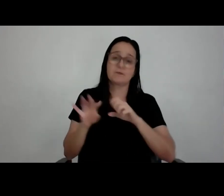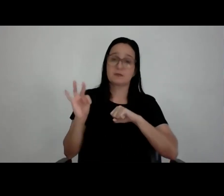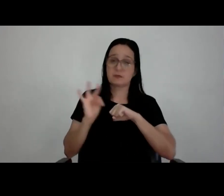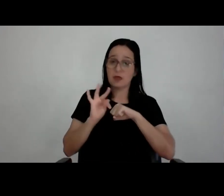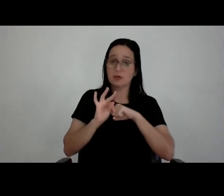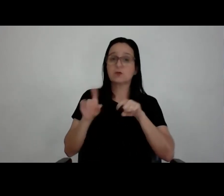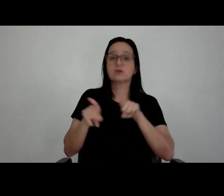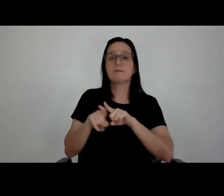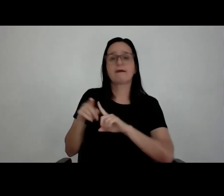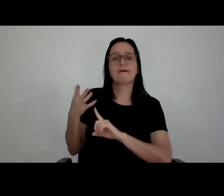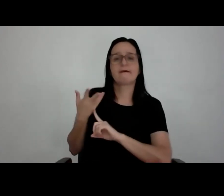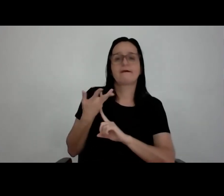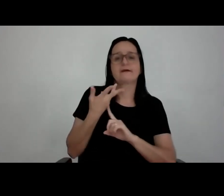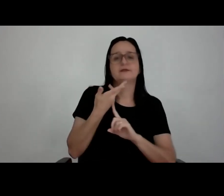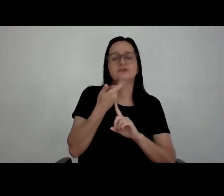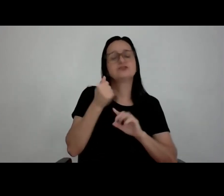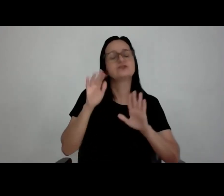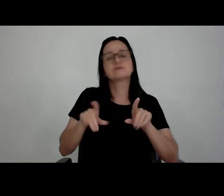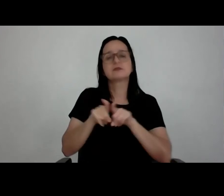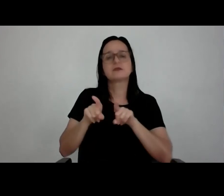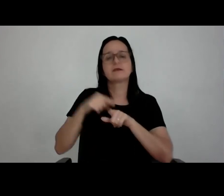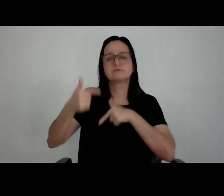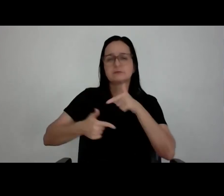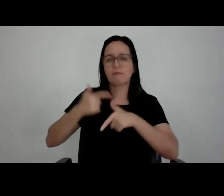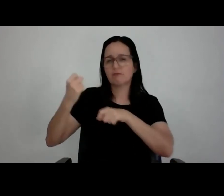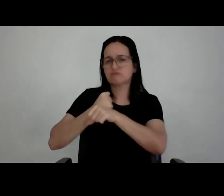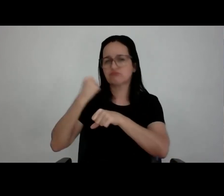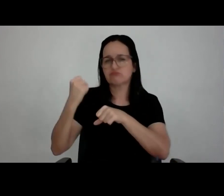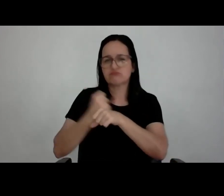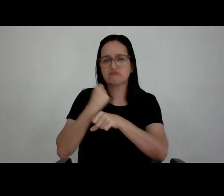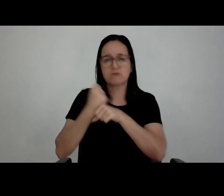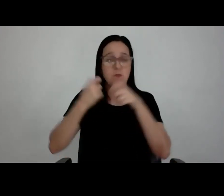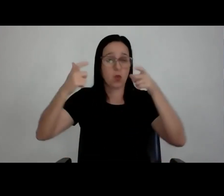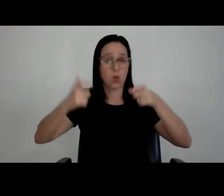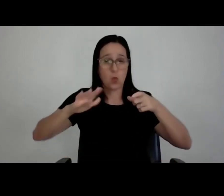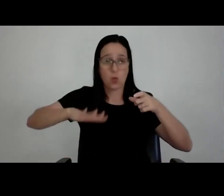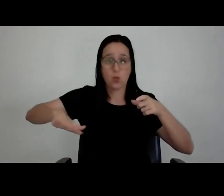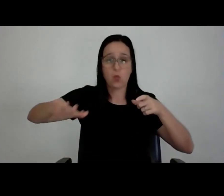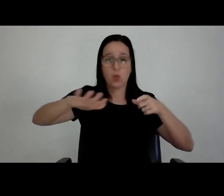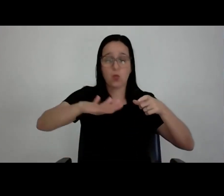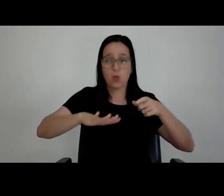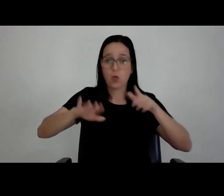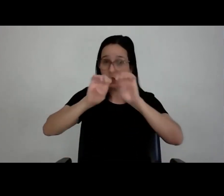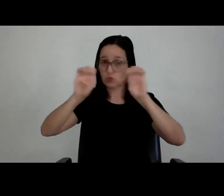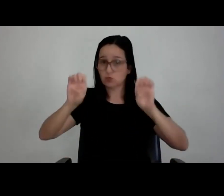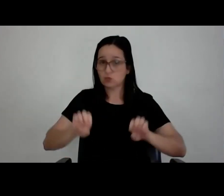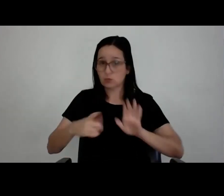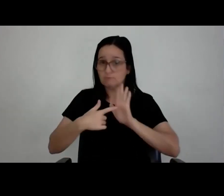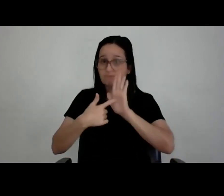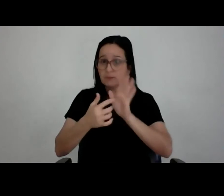só artístico, mas também um trabalho que aquele prédio, que aquele estabelecimento, que aquela estrutura vendam a imagem. Eu lembro que